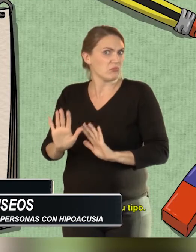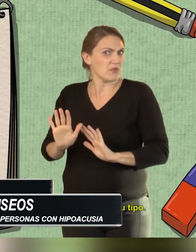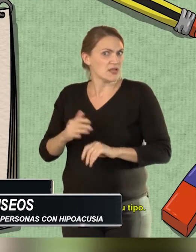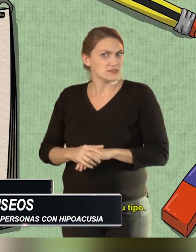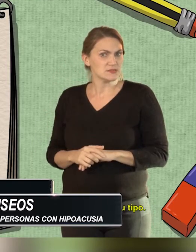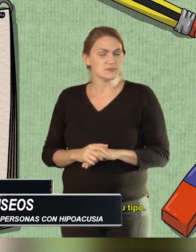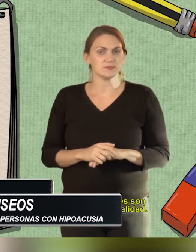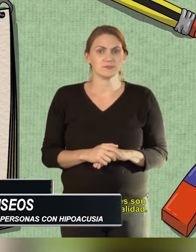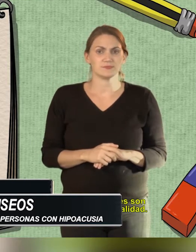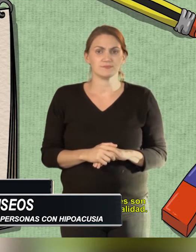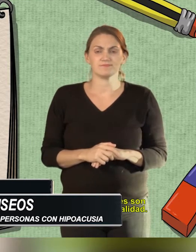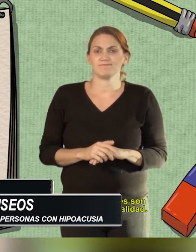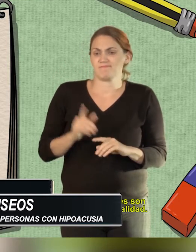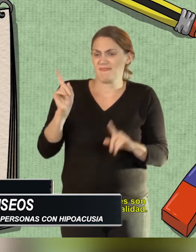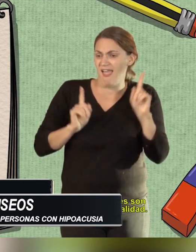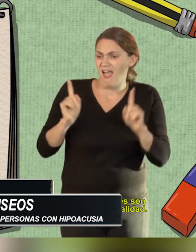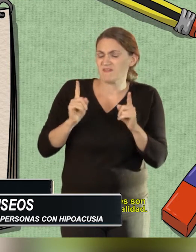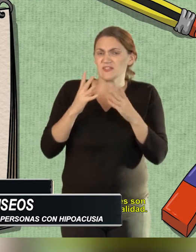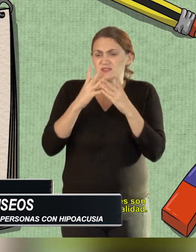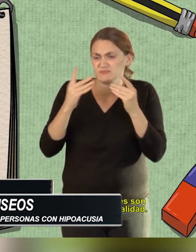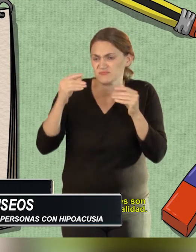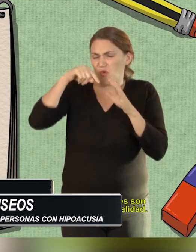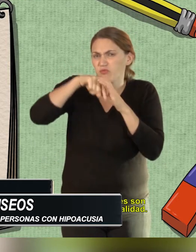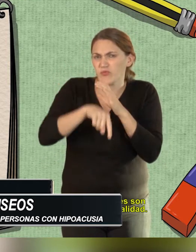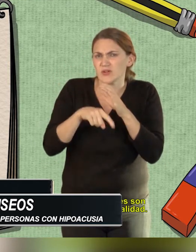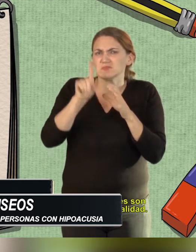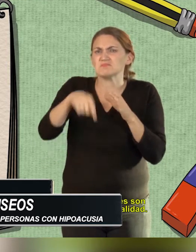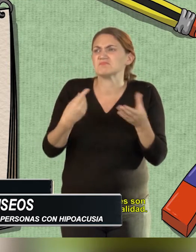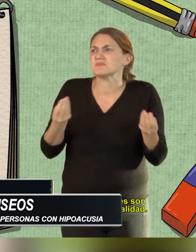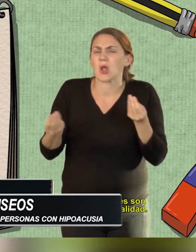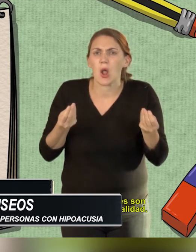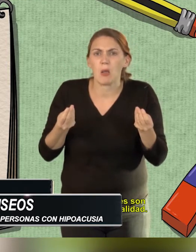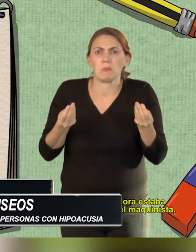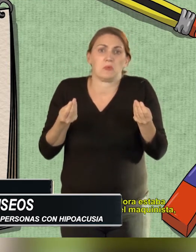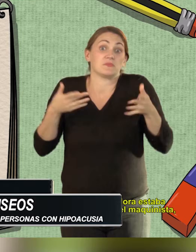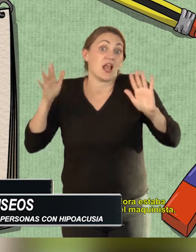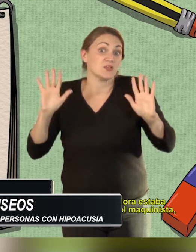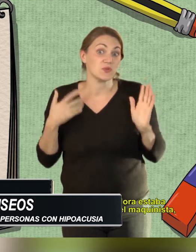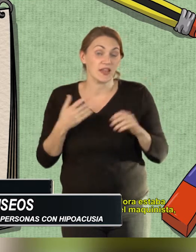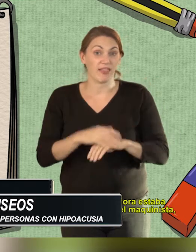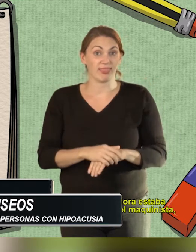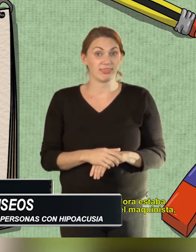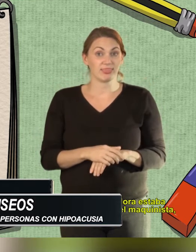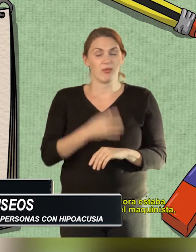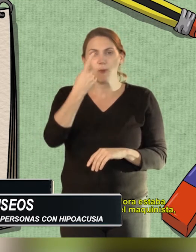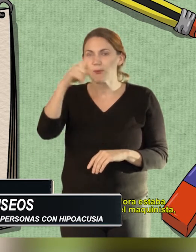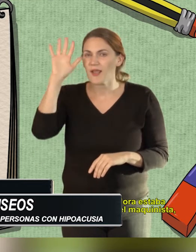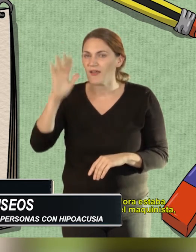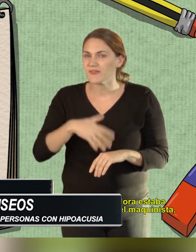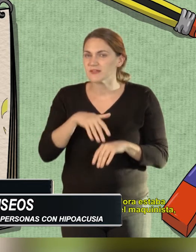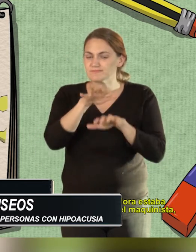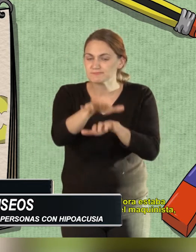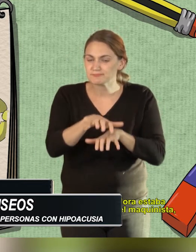¿Por qué entendieron que era importante llegar a este público de interés en particular? Bueno, lo hemos visto en la